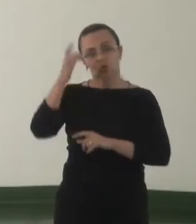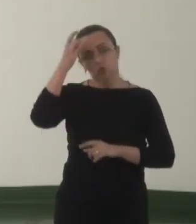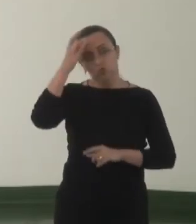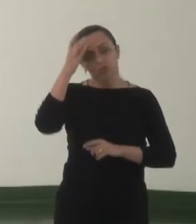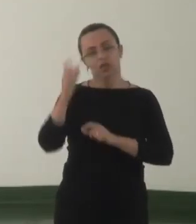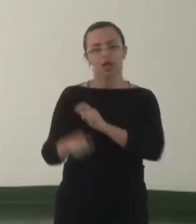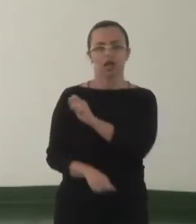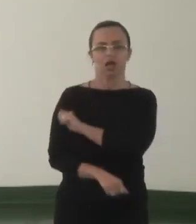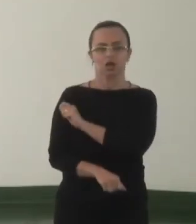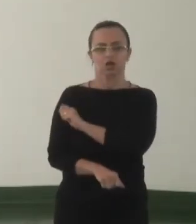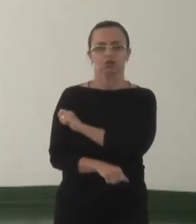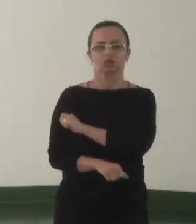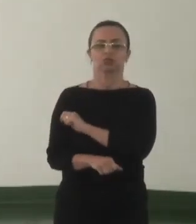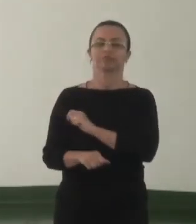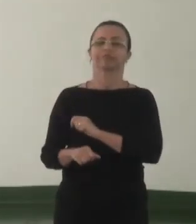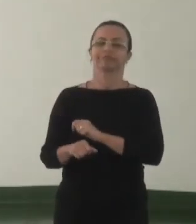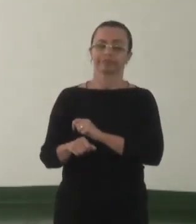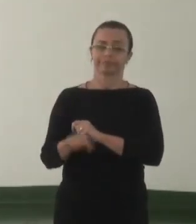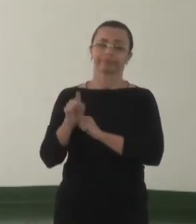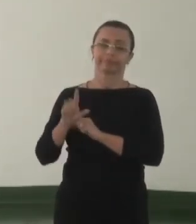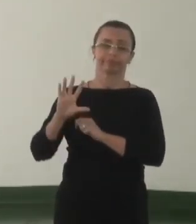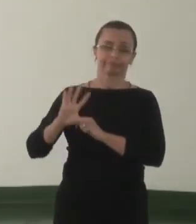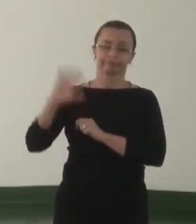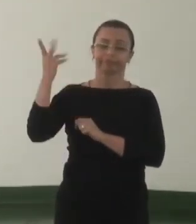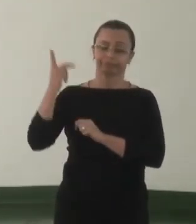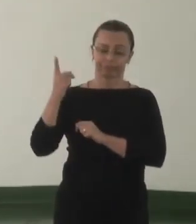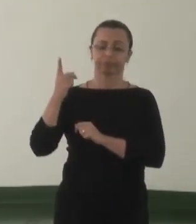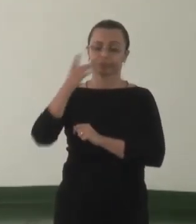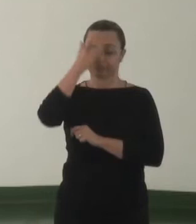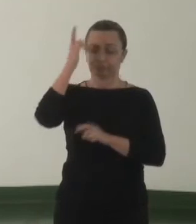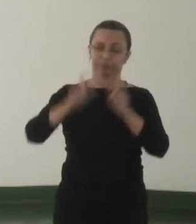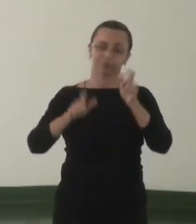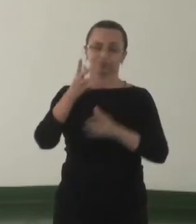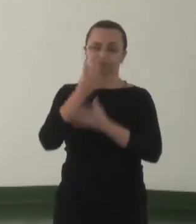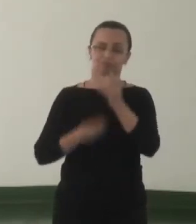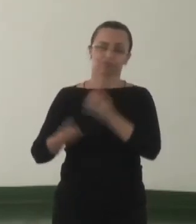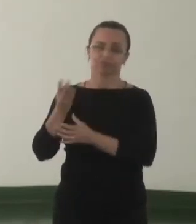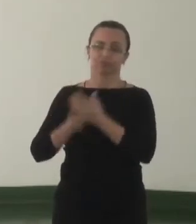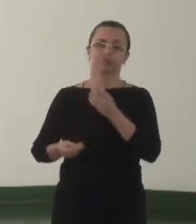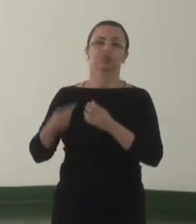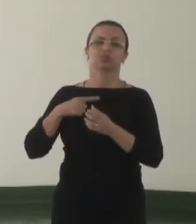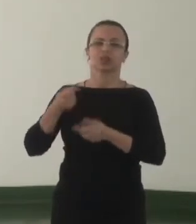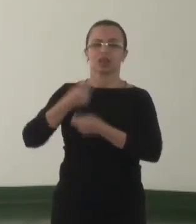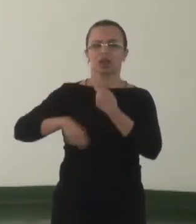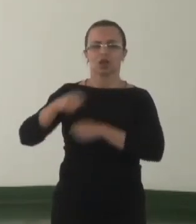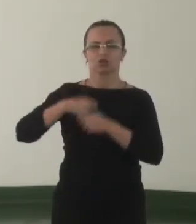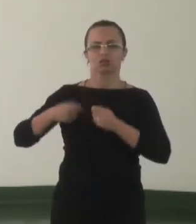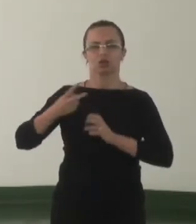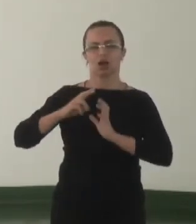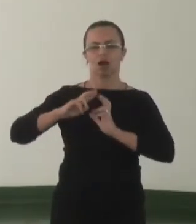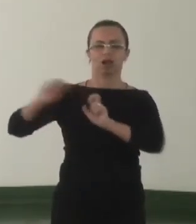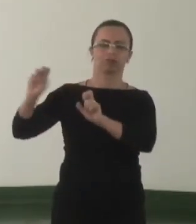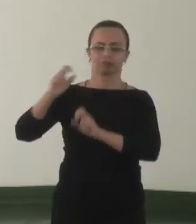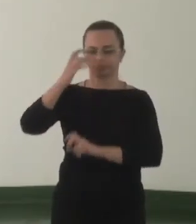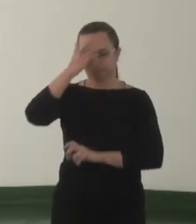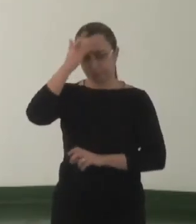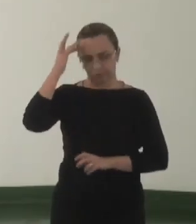alunos sobre o fenômeno do desaparecimento e tráfico de pessoas tornando